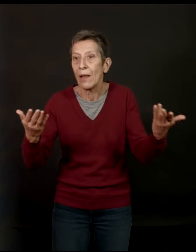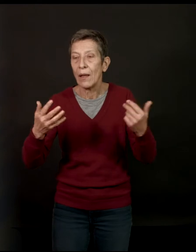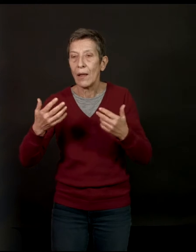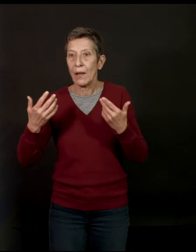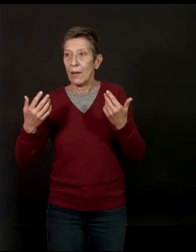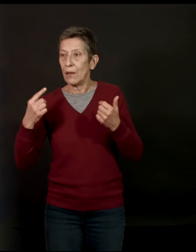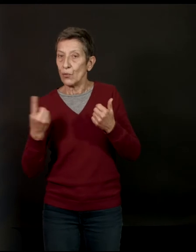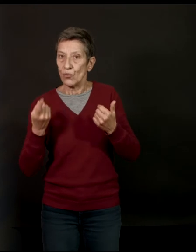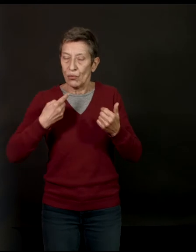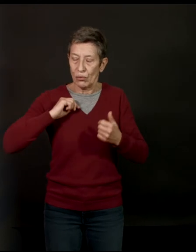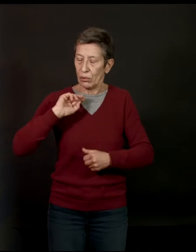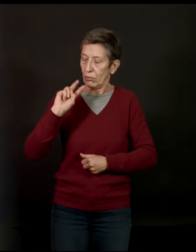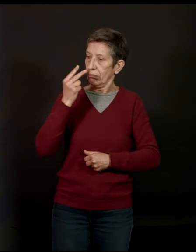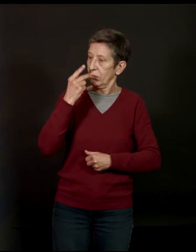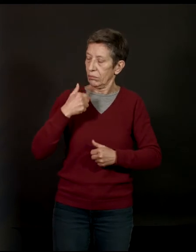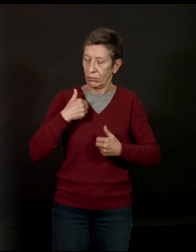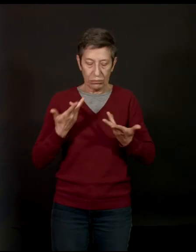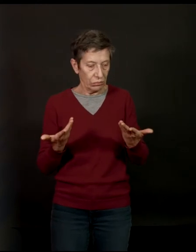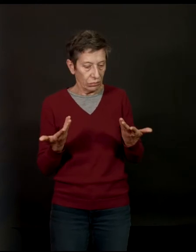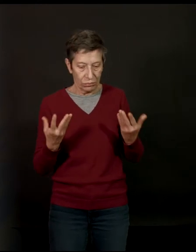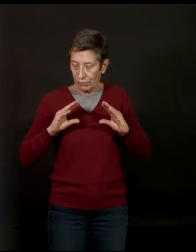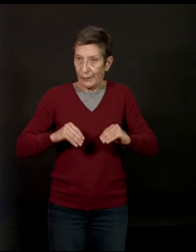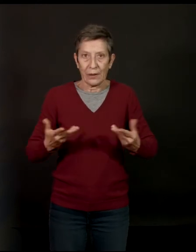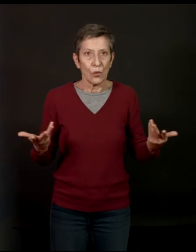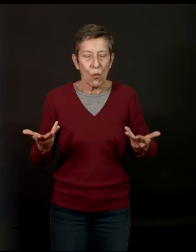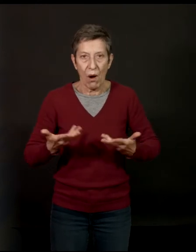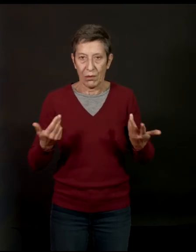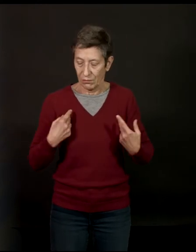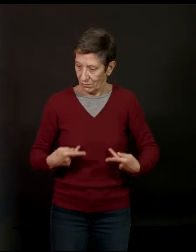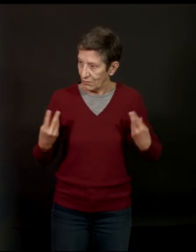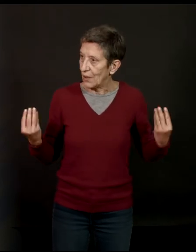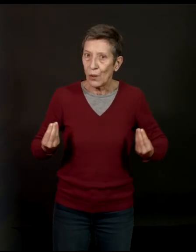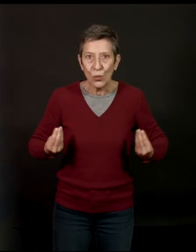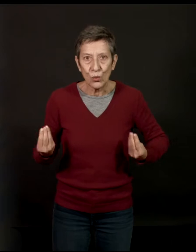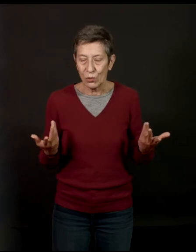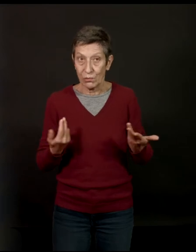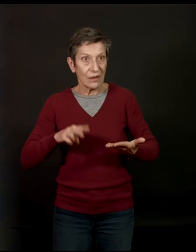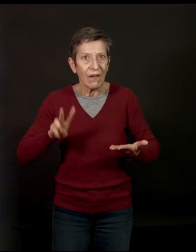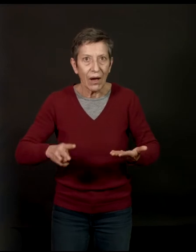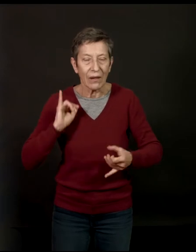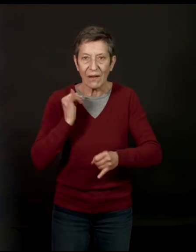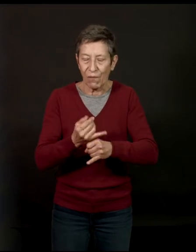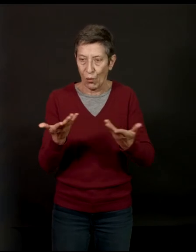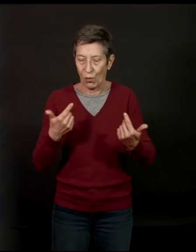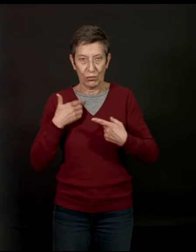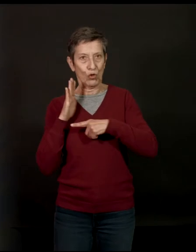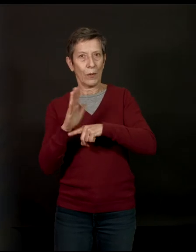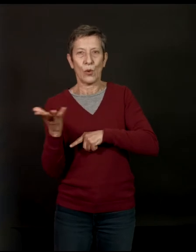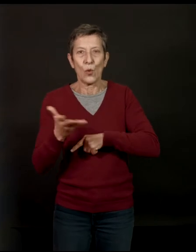dimension on est, dans quelle représentation on est, dans quelle... Est-ce que c'est bien vrai ?-ce que c'est bien... Et